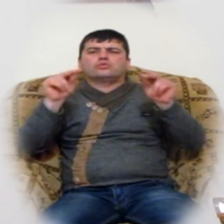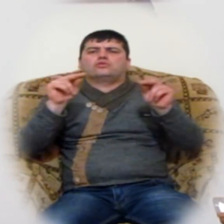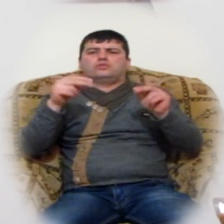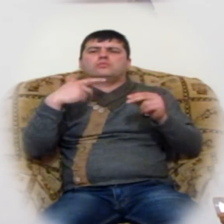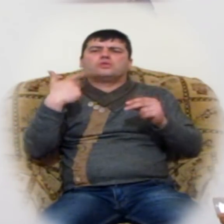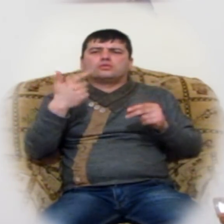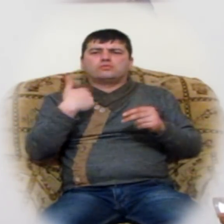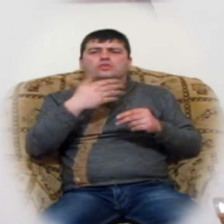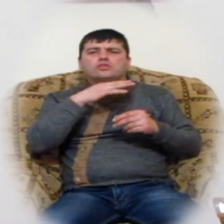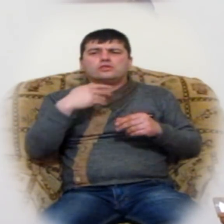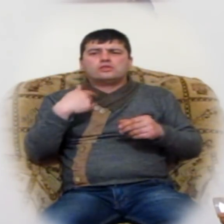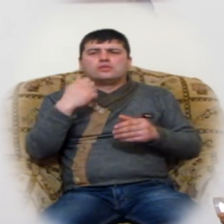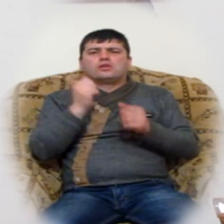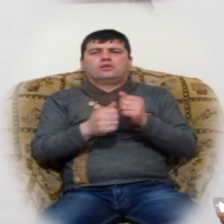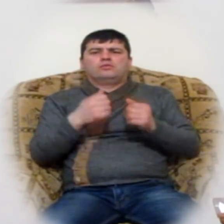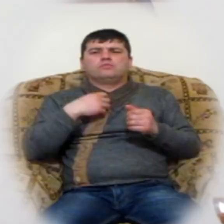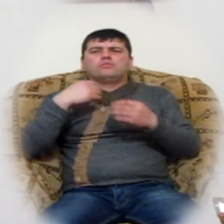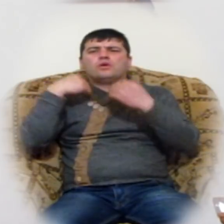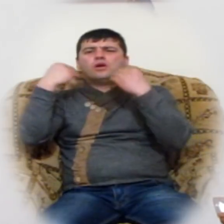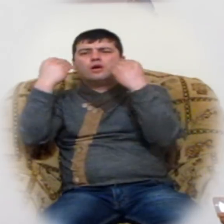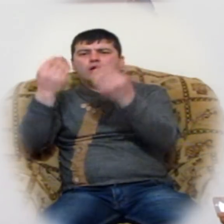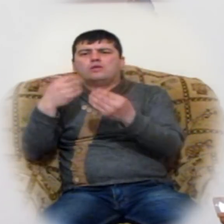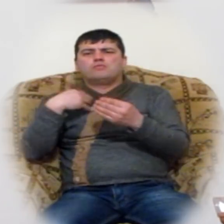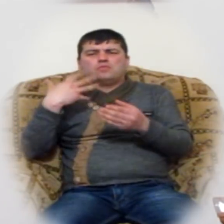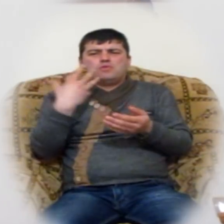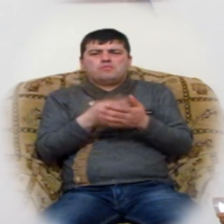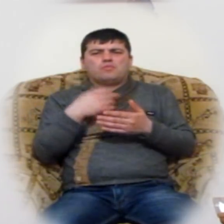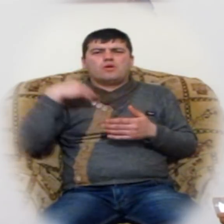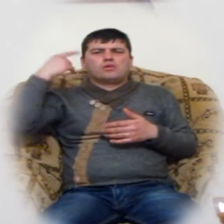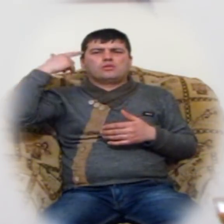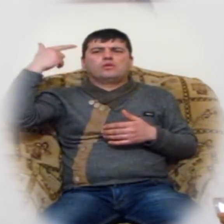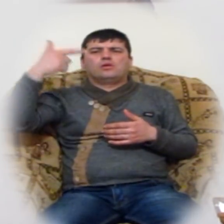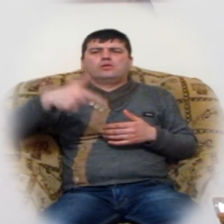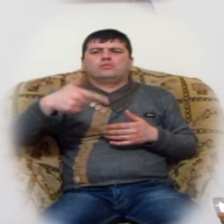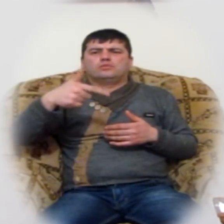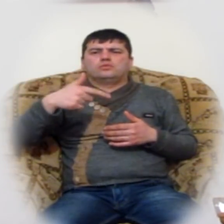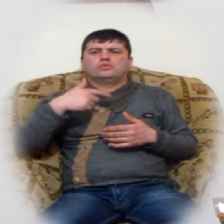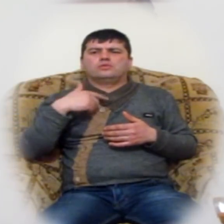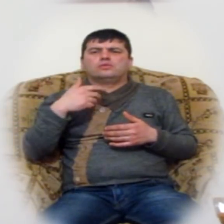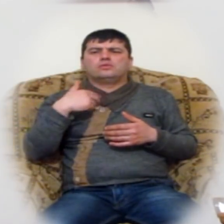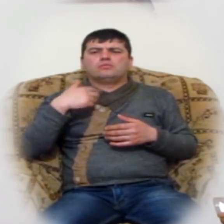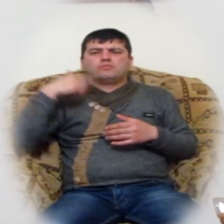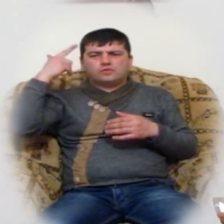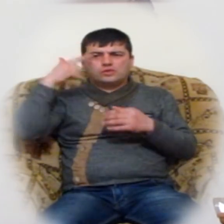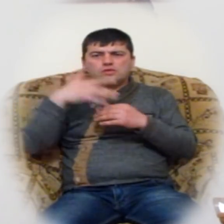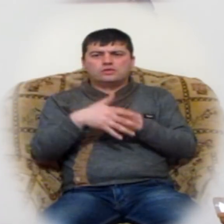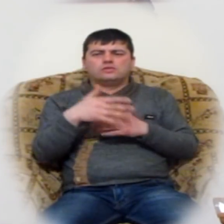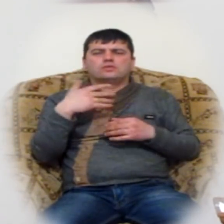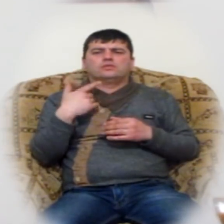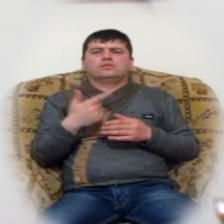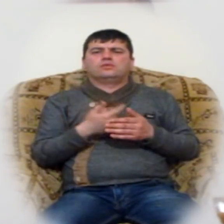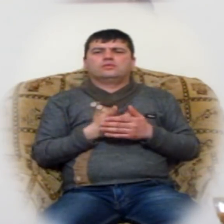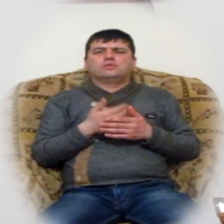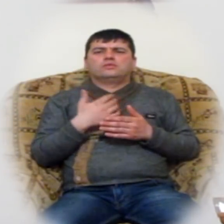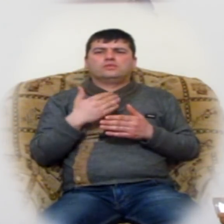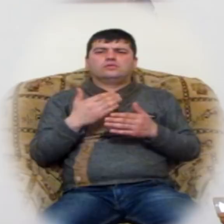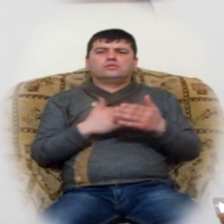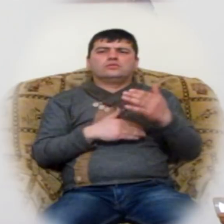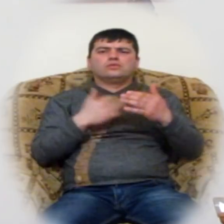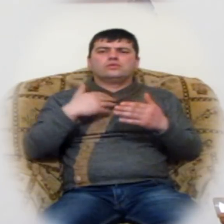ատ անգան մենք ապավինում ենք մեր հասկացողության մենք հասկացող ենք, ես բարսրագուին գրտություն ուն